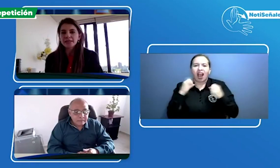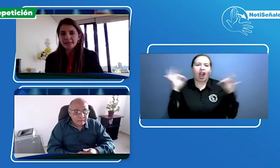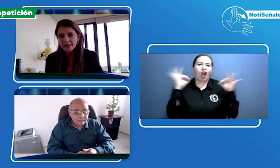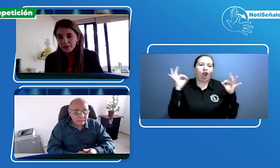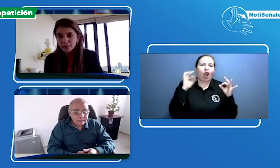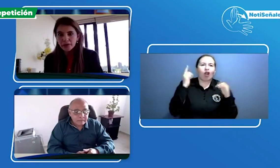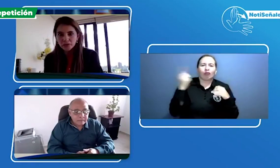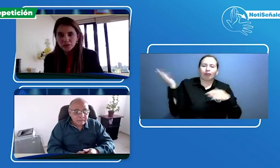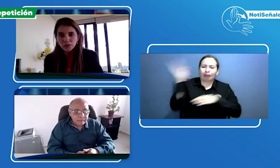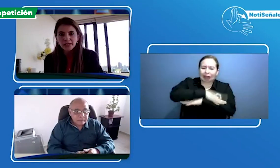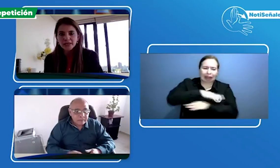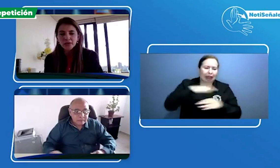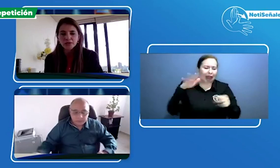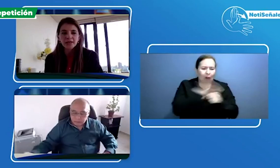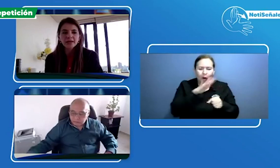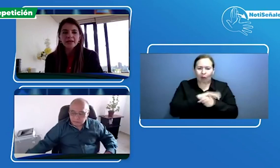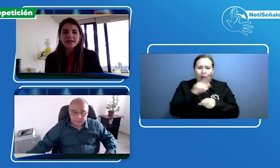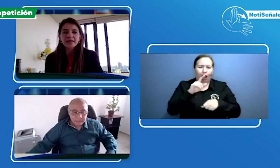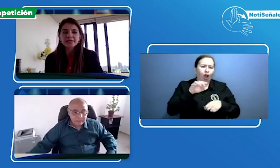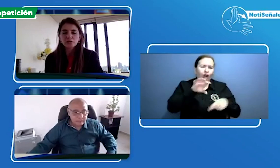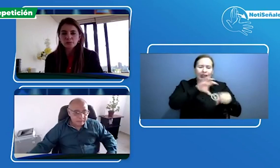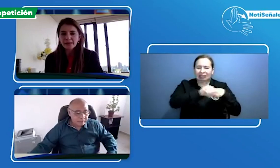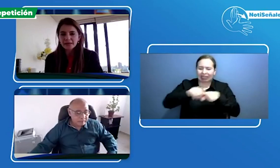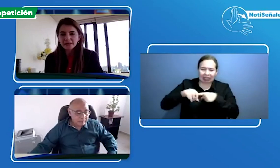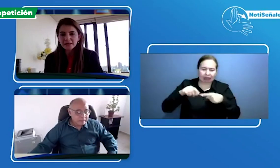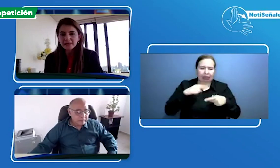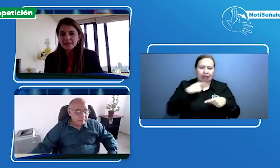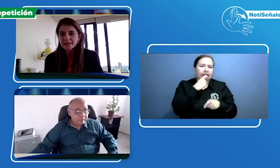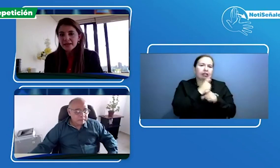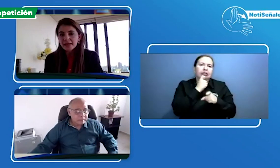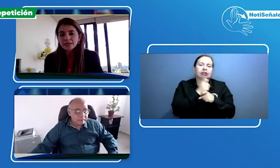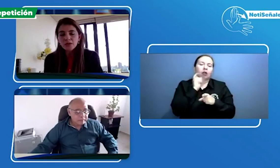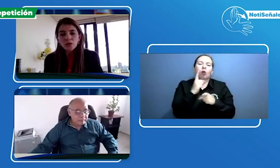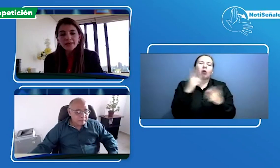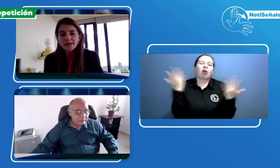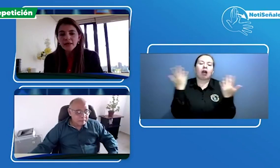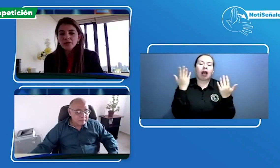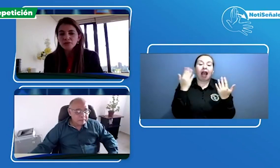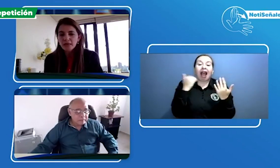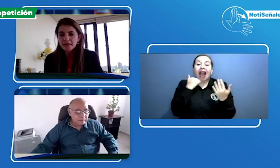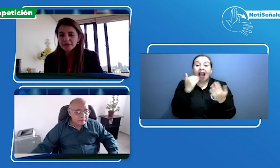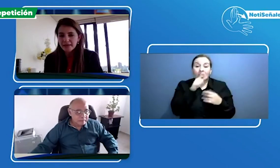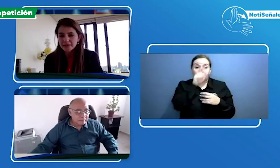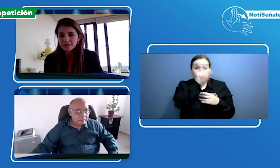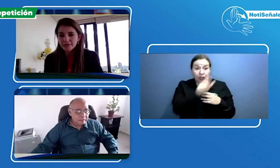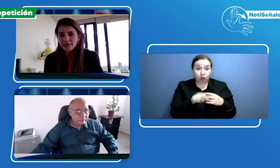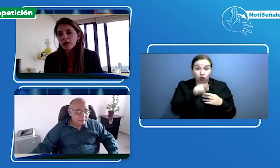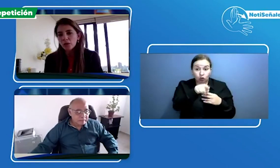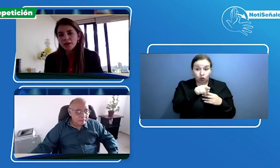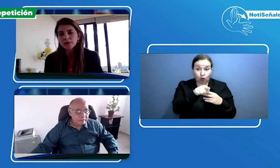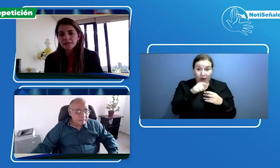día de ver una consulta y otra, se nos pasa y es que si cualquiera de ustedes que es afiliado a nuestra